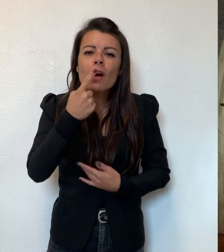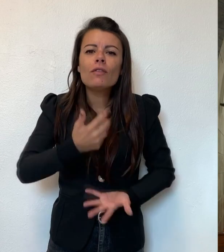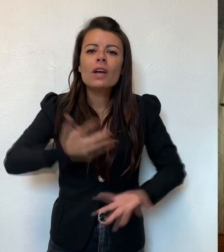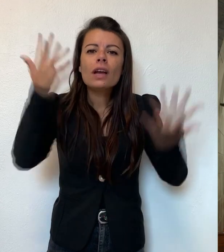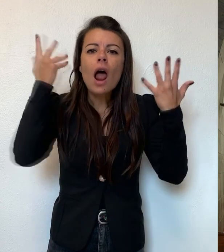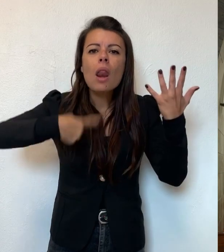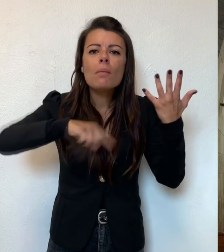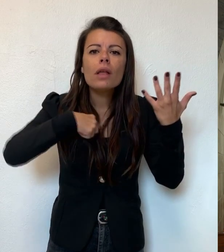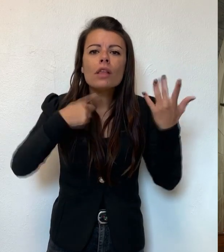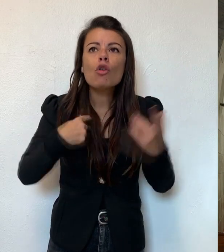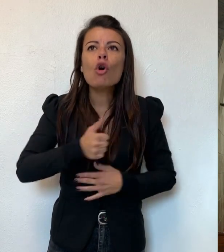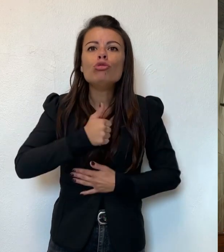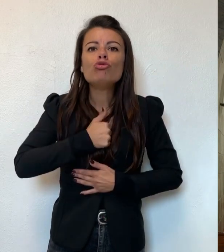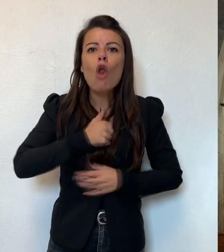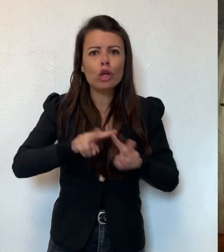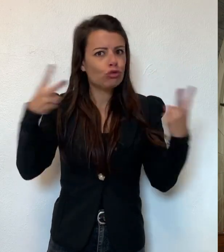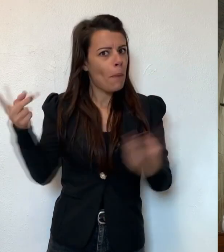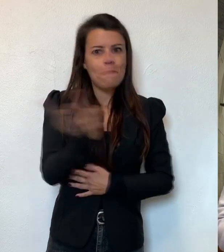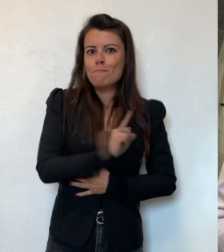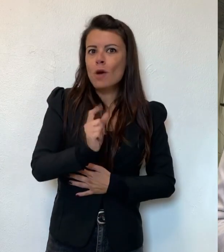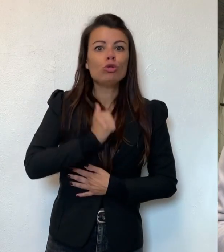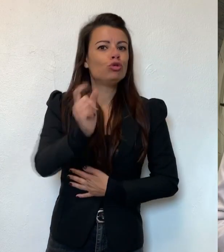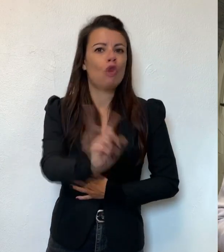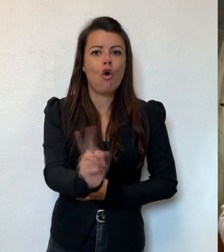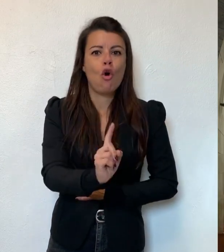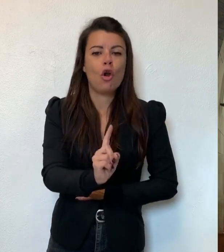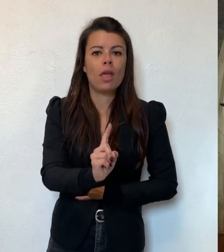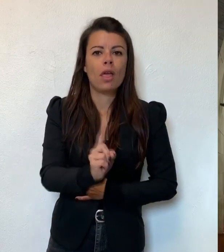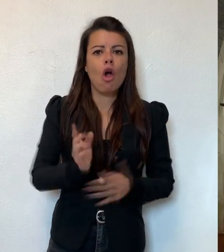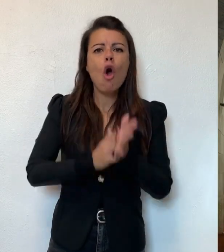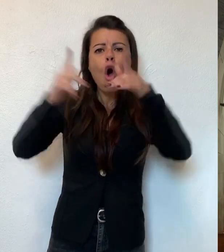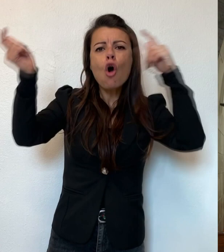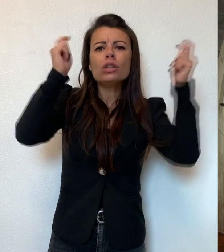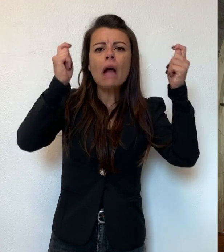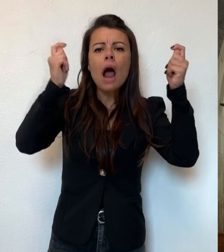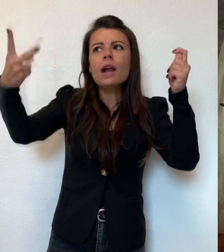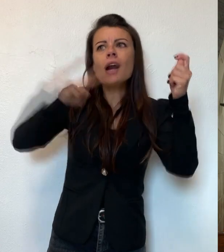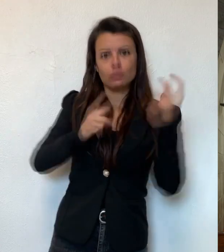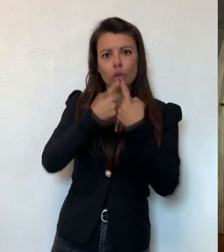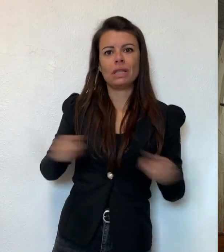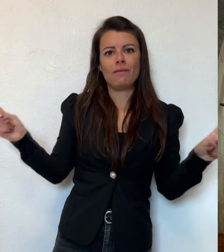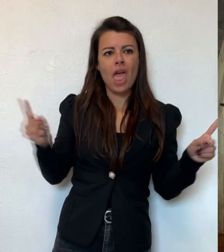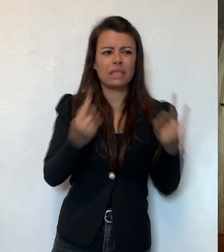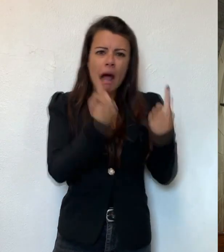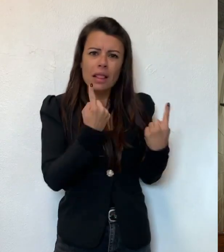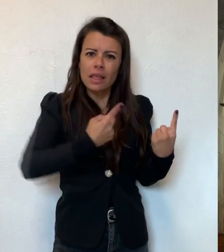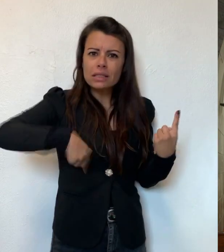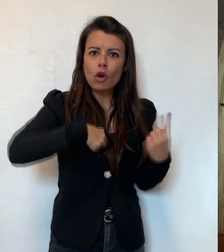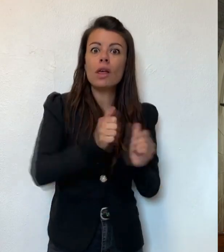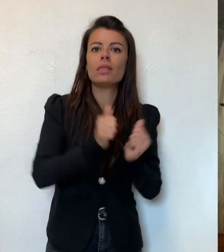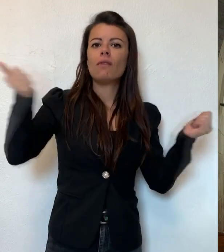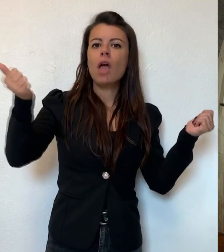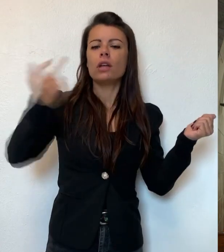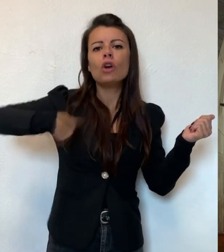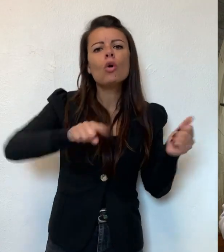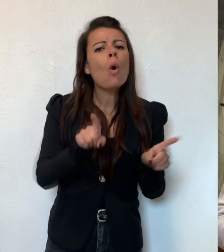scopriamo di non essere soli, che questa osanna a una risposta, anche se diversa dalle nostre attese. E quindi anche